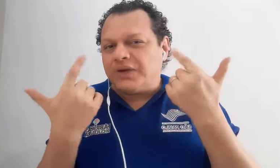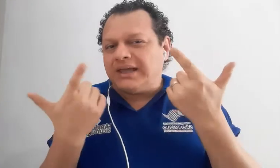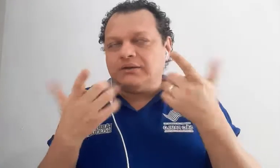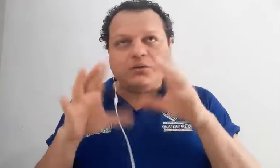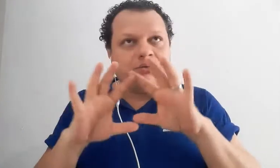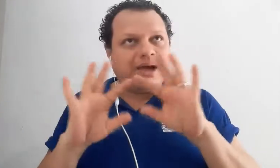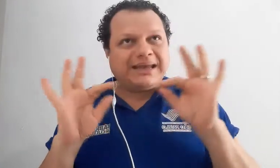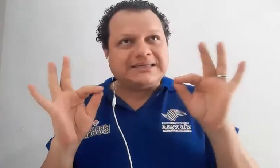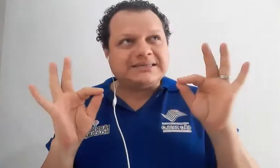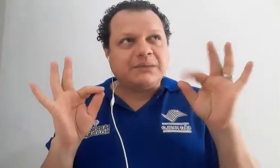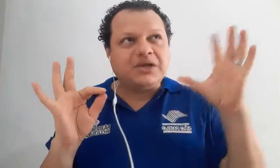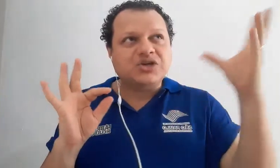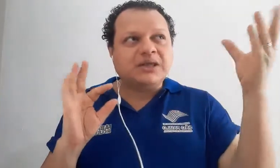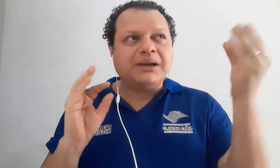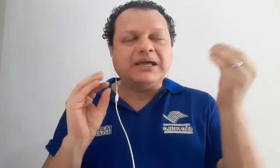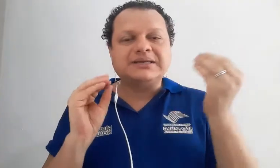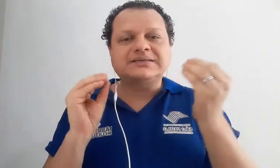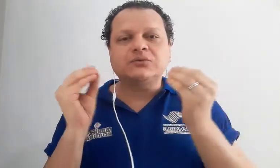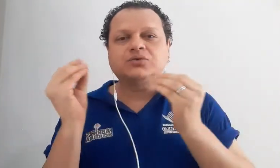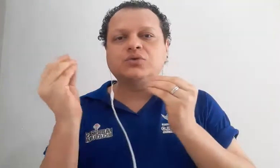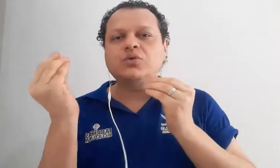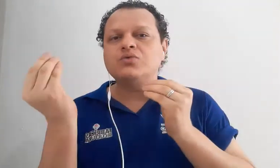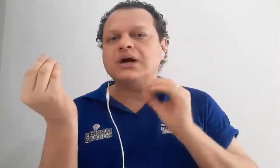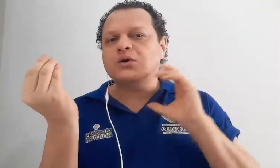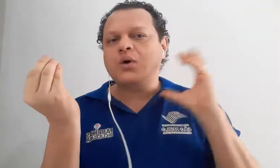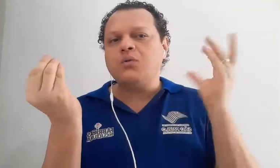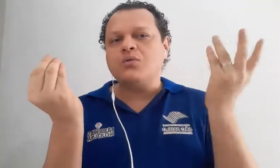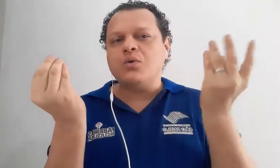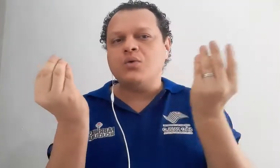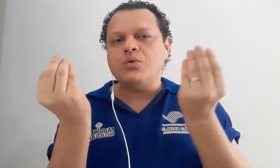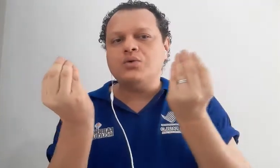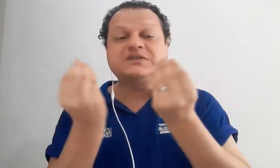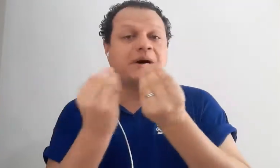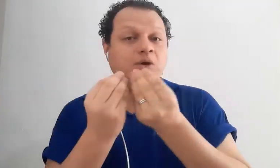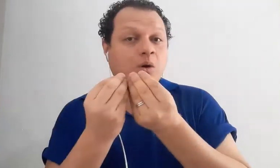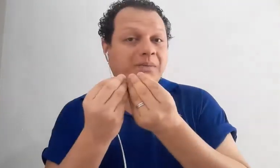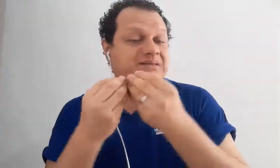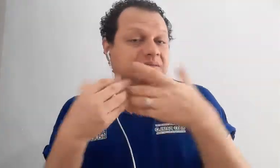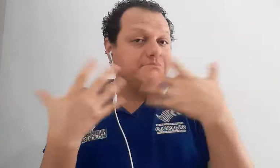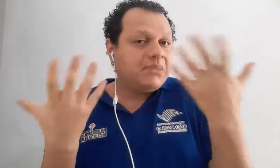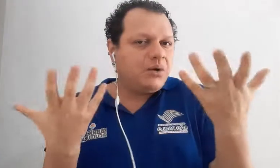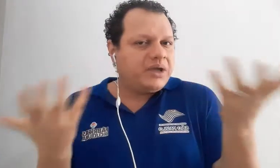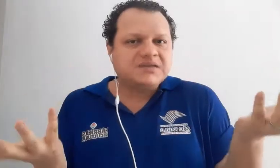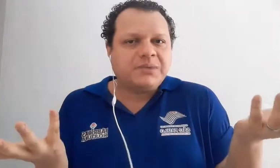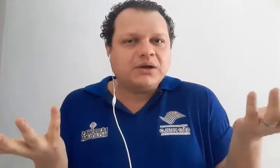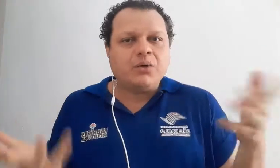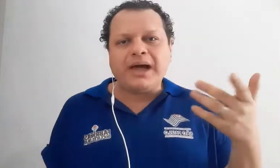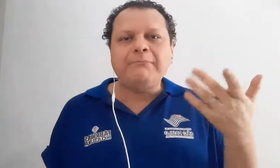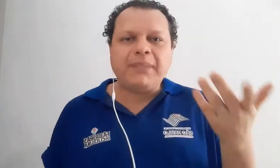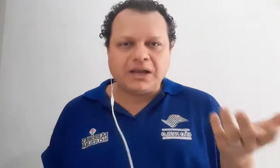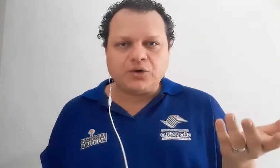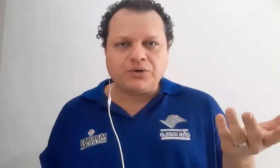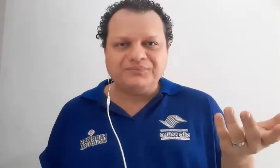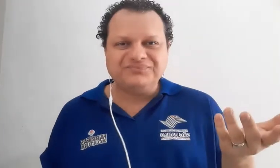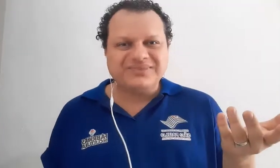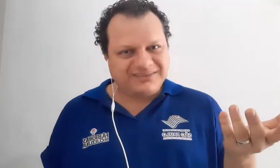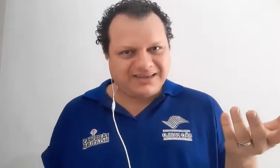é que não é necessariamente que tem uma ligação do húngaro com o espanhol, mas mão em espanhol é mano, tá?